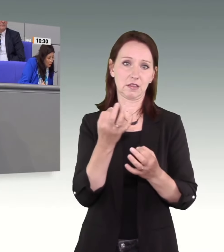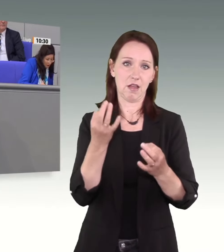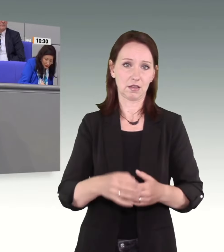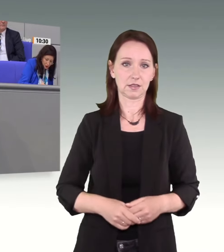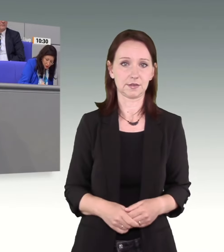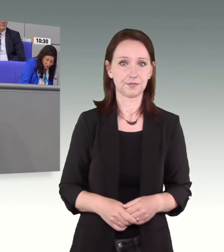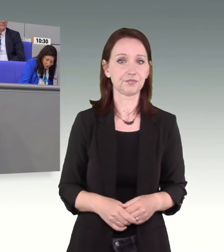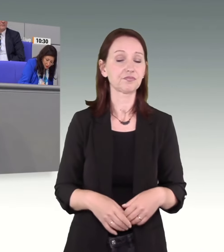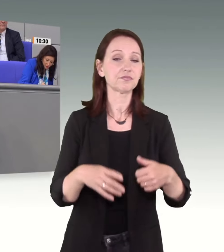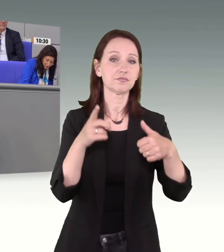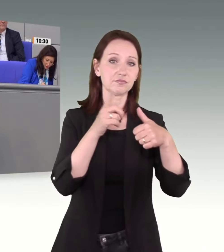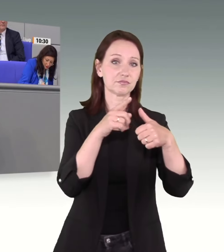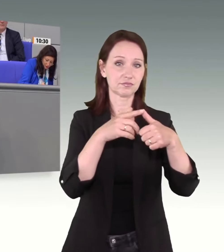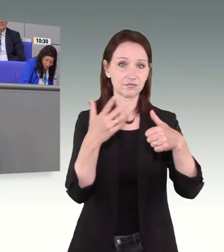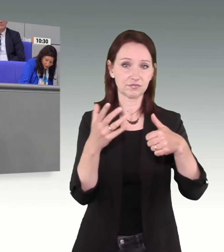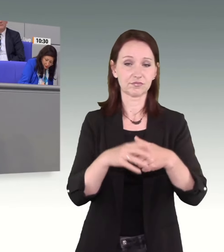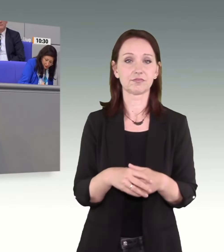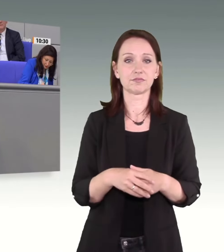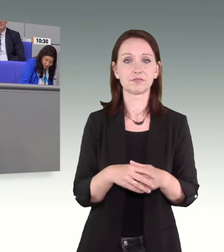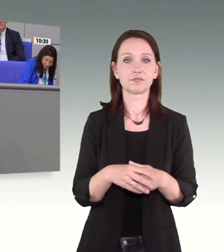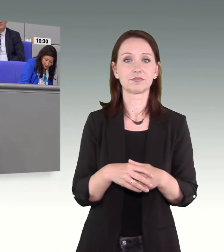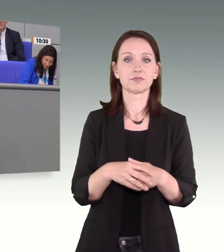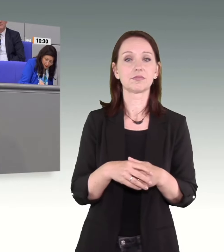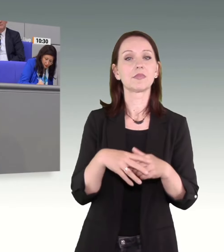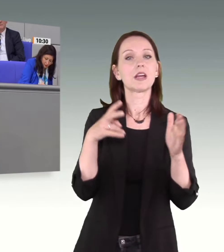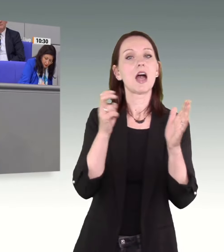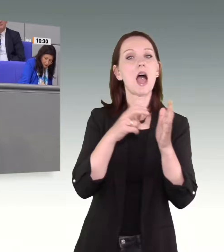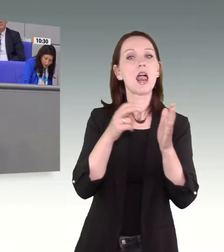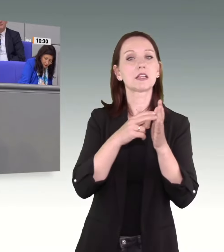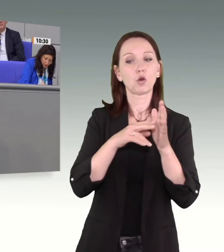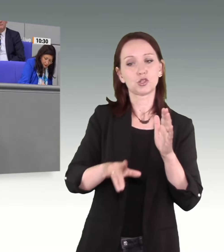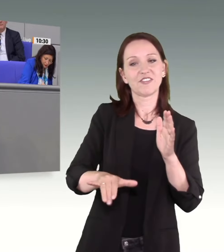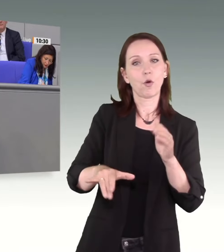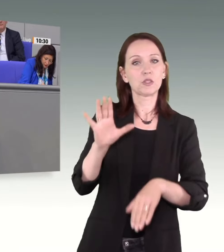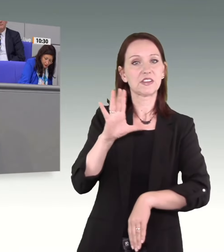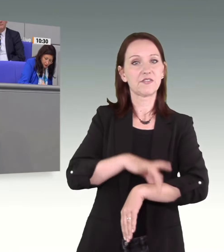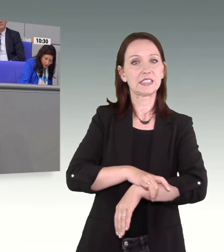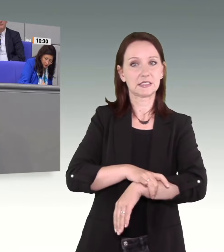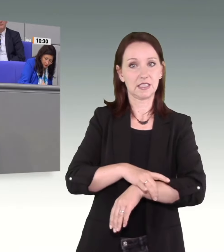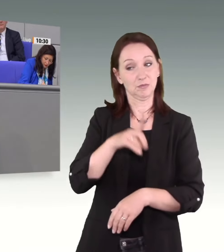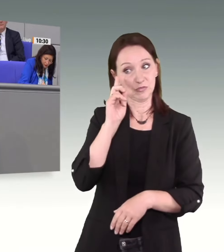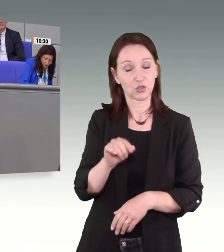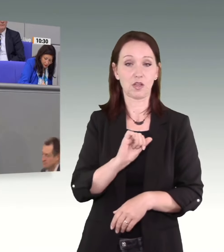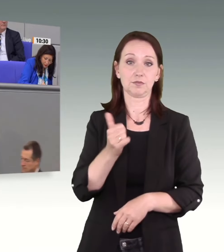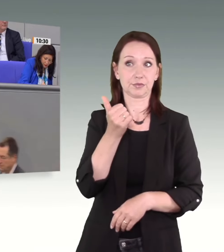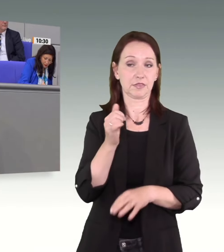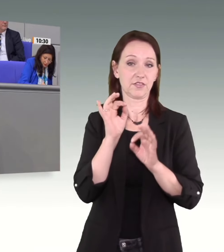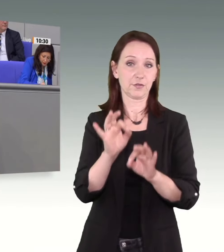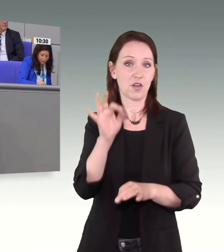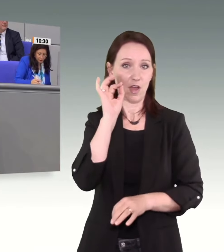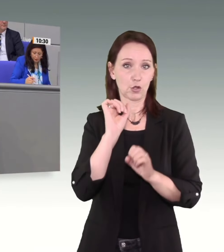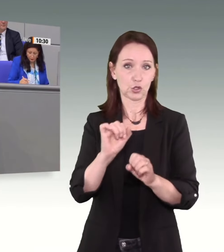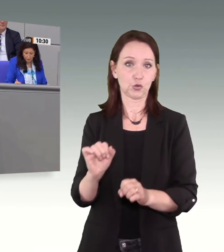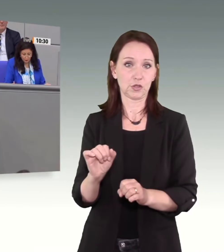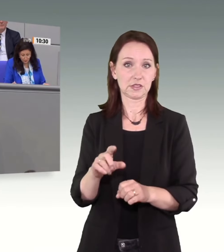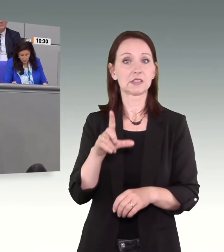Erstens. Wir regeln die elektronische Fußfessel, die vor allem natürlich Frauen schützen soll, die Fußfessel zur wirksamen Kontrolle von Schutzmaßnahmen nach